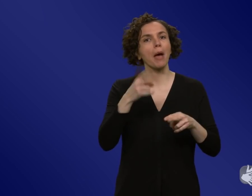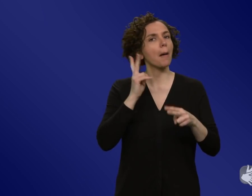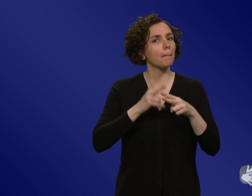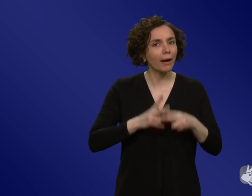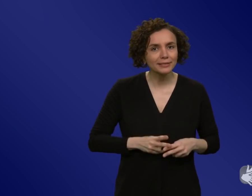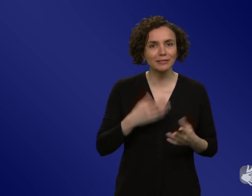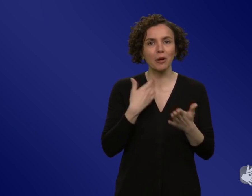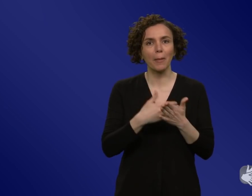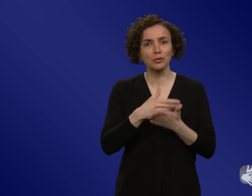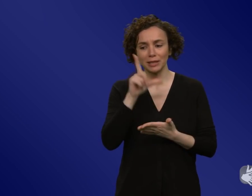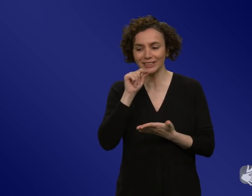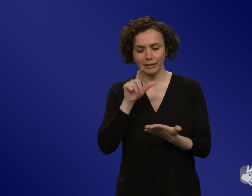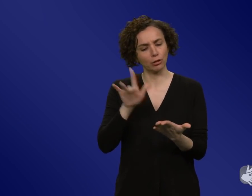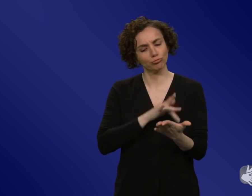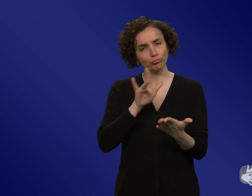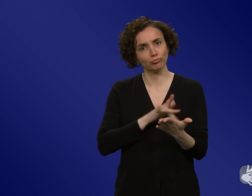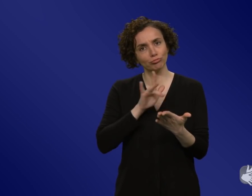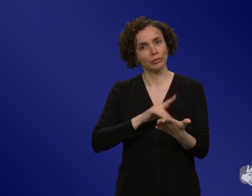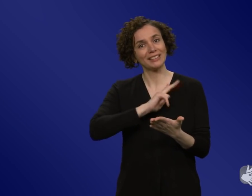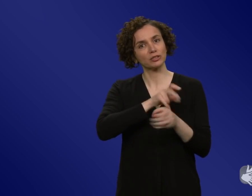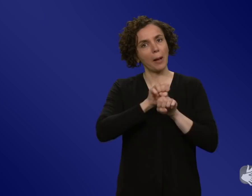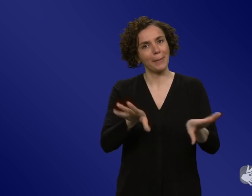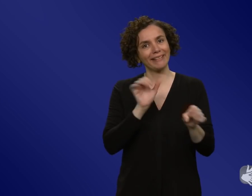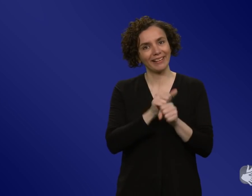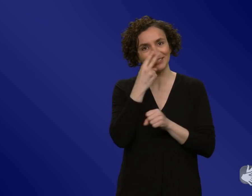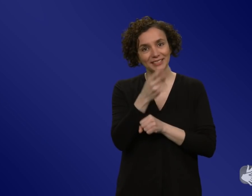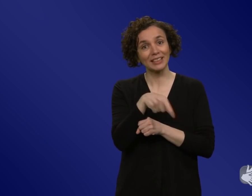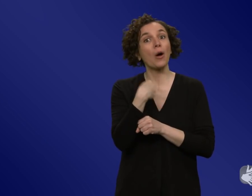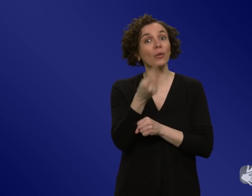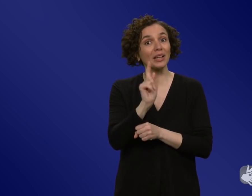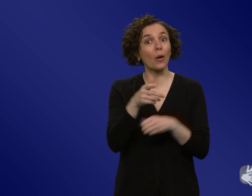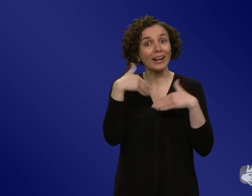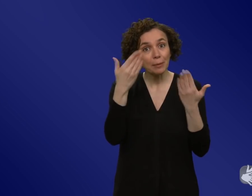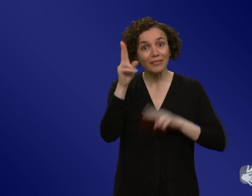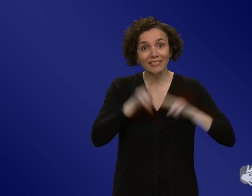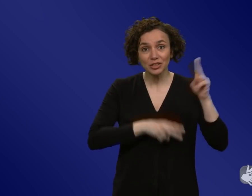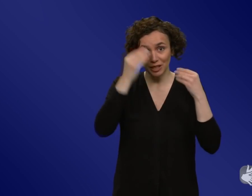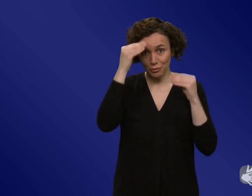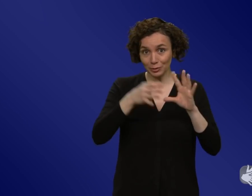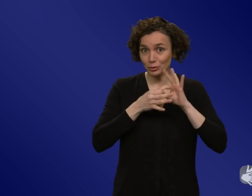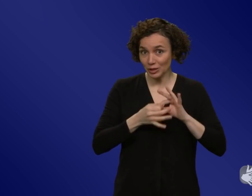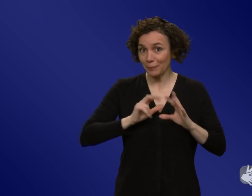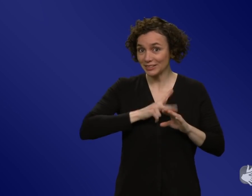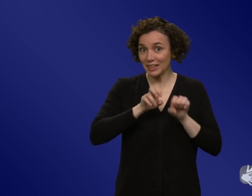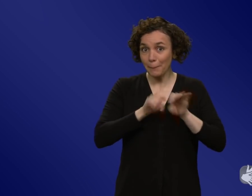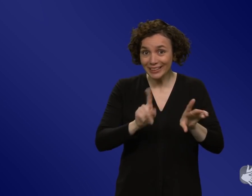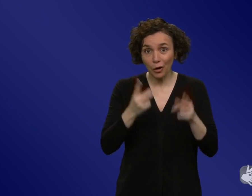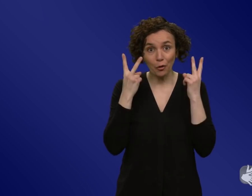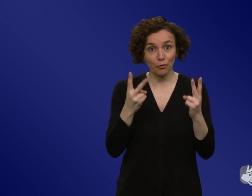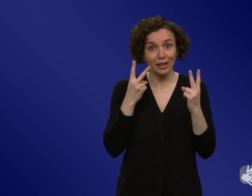Und da gibt es natürlich Informationen von Zusammen gegen Corona auch auf Social Media. Und das ist auch wichtig. Aber dann gibt es natürlich noch ganze Gruppen, die jetzt nicht so